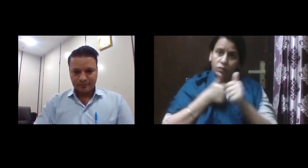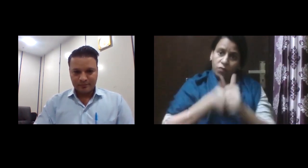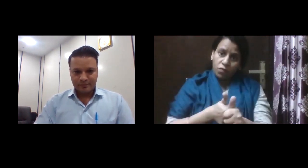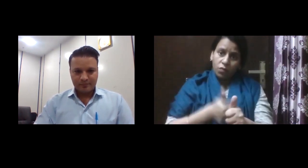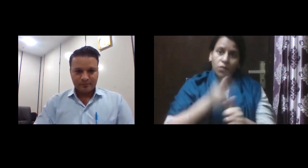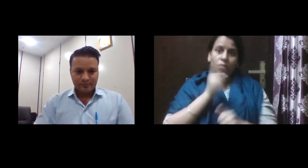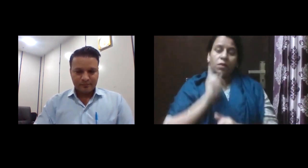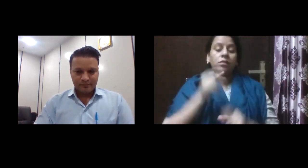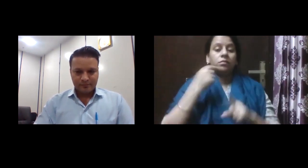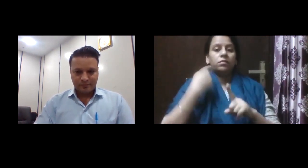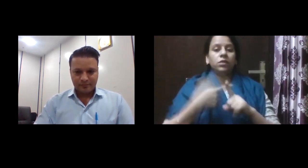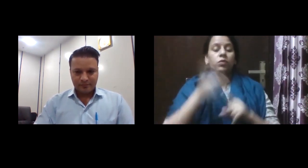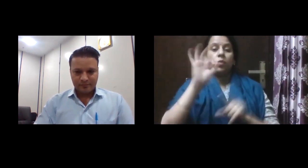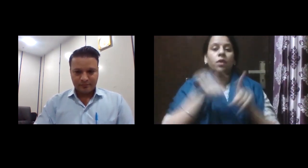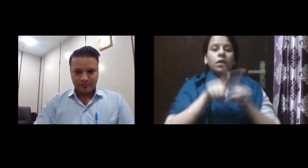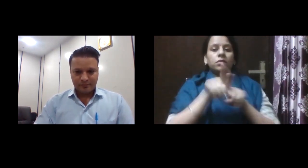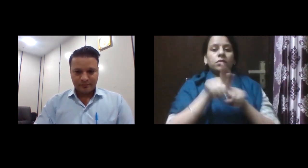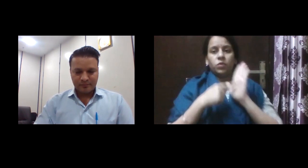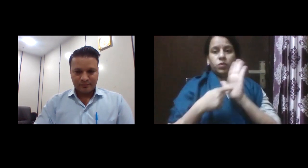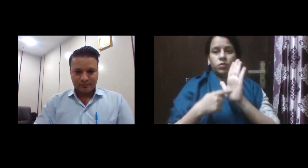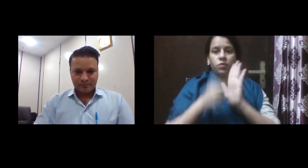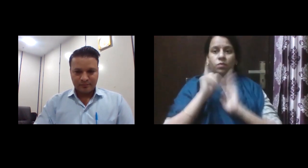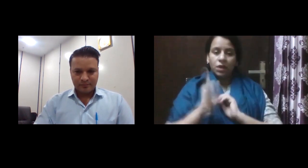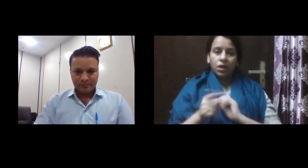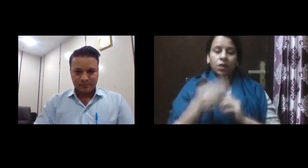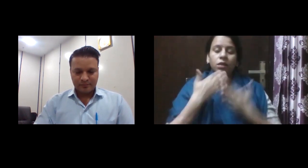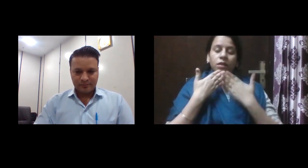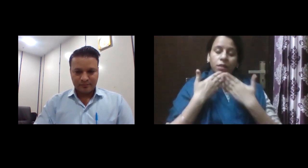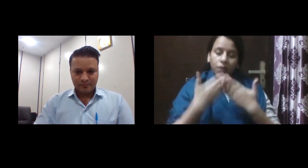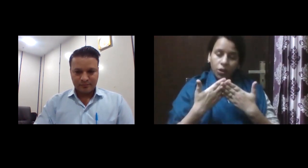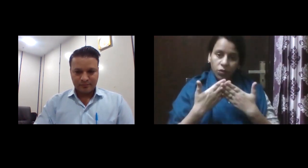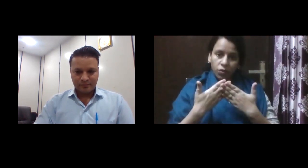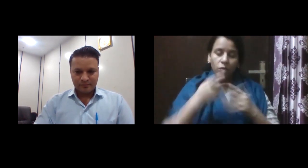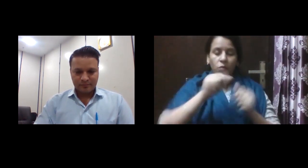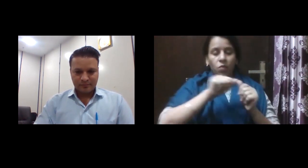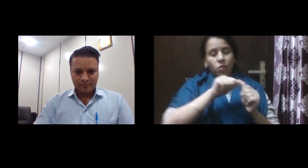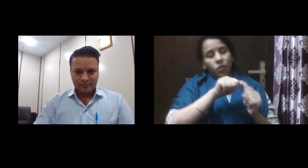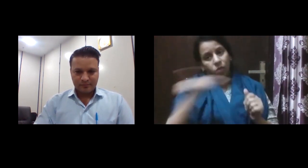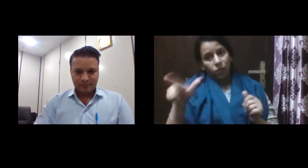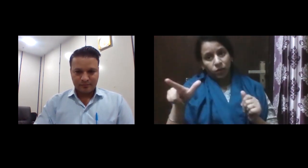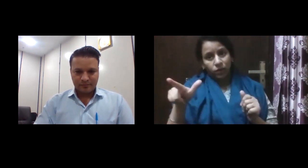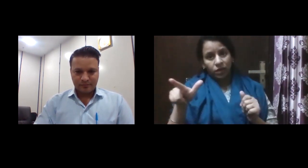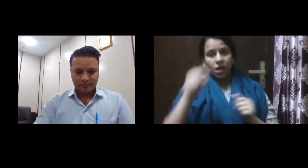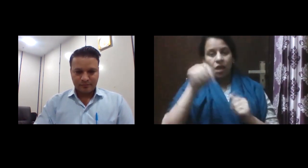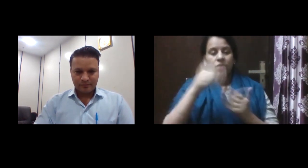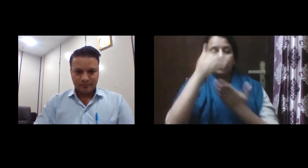इसी के साथ धन्यवाद के साथ मैं आप सभी को आज का प्रोग्राम यहां खतम करती हूं थेंक्यों सो मच